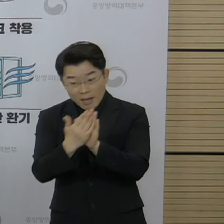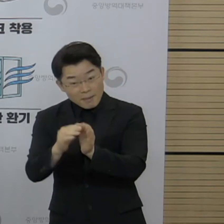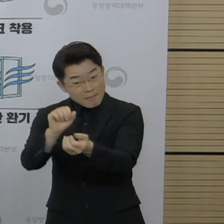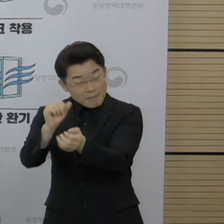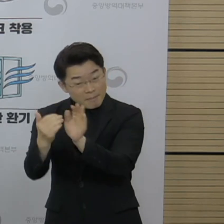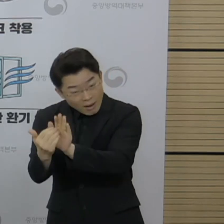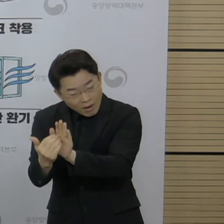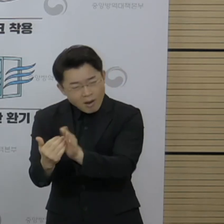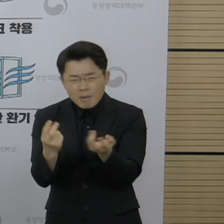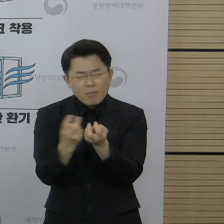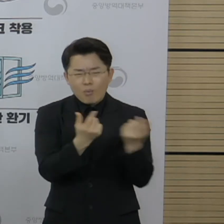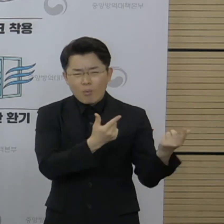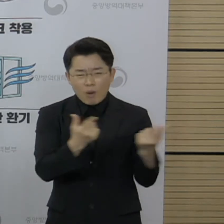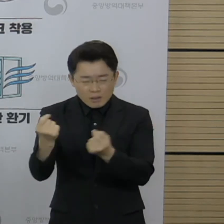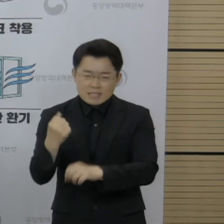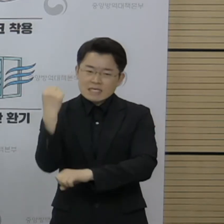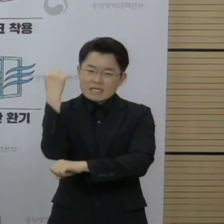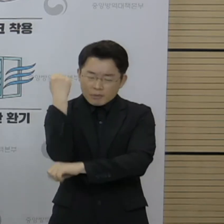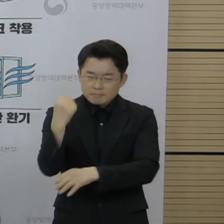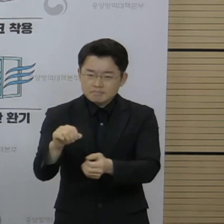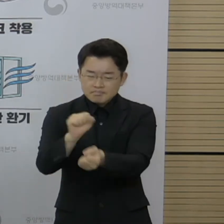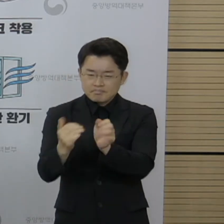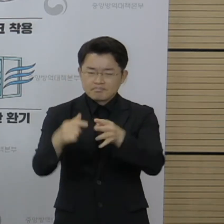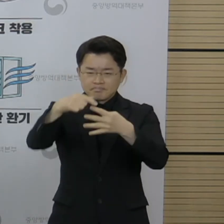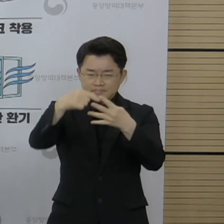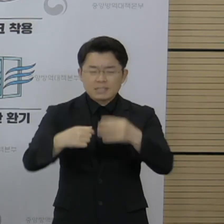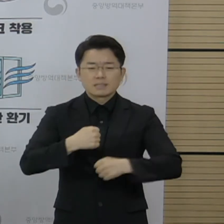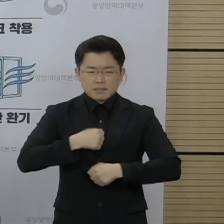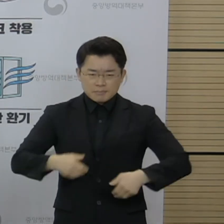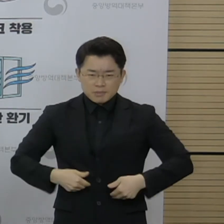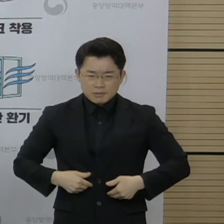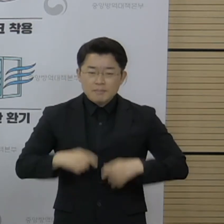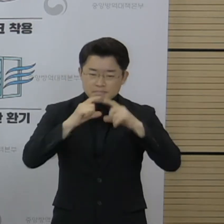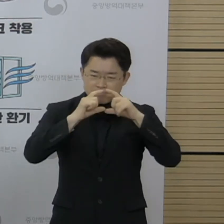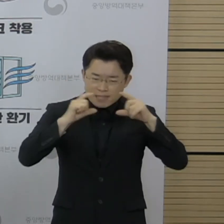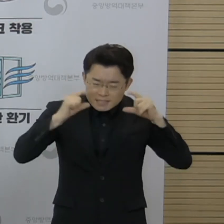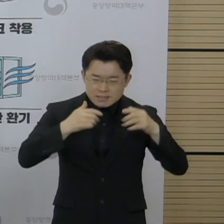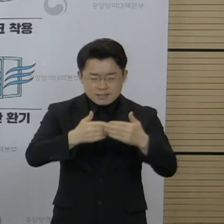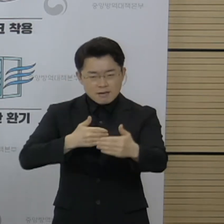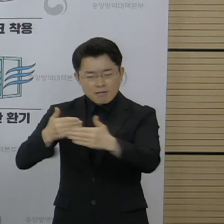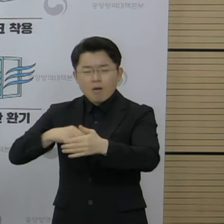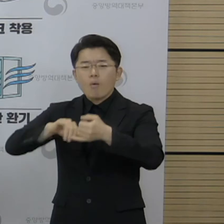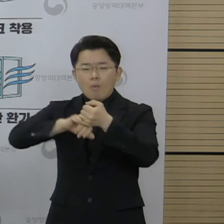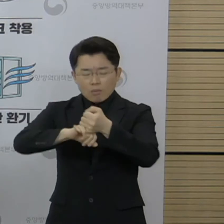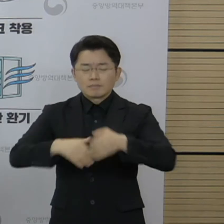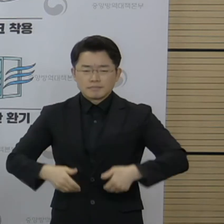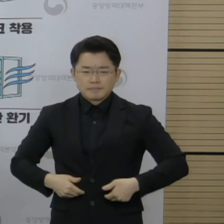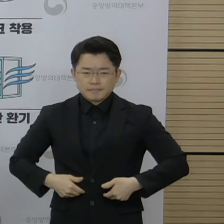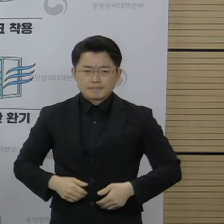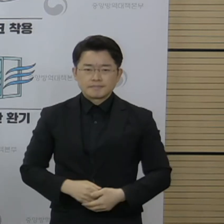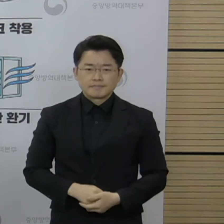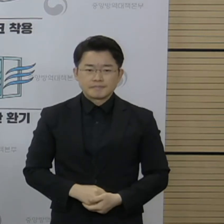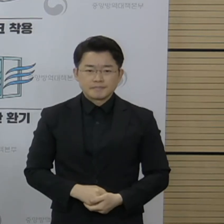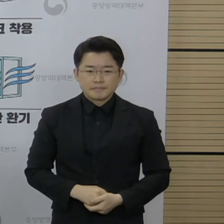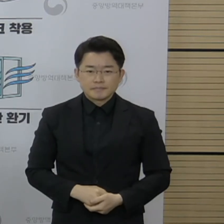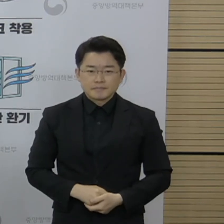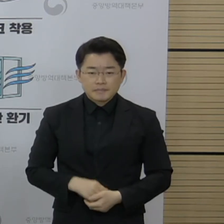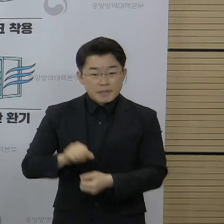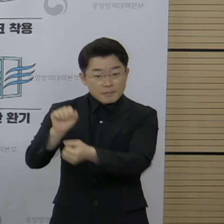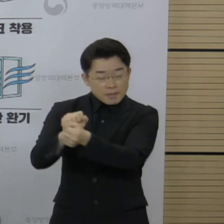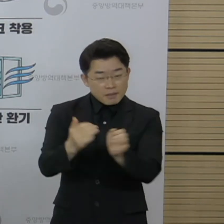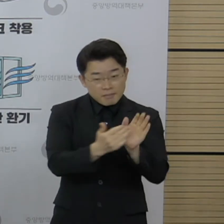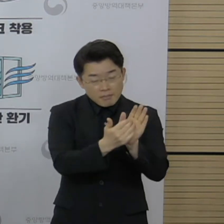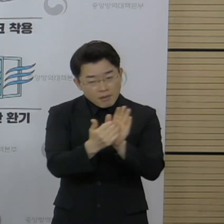기본을 지키는 것이 중요하다는 것입니다. 바로 충실하게 방역의 기본을 지켜 전파를 느리게 하고